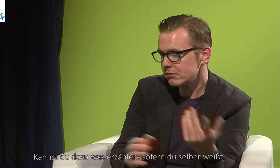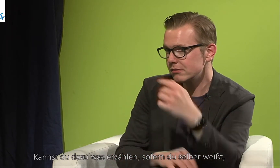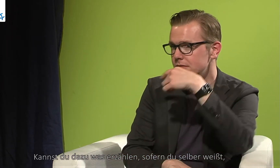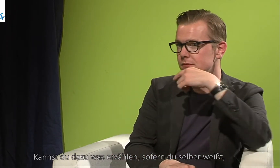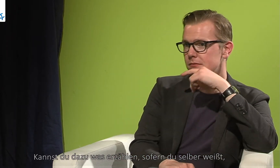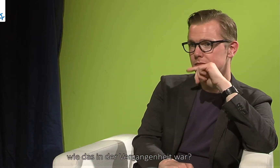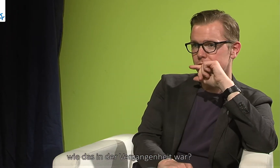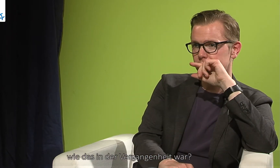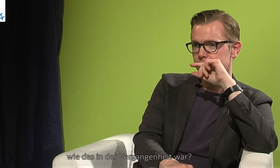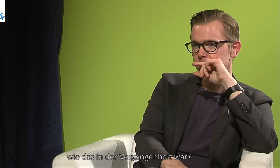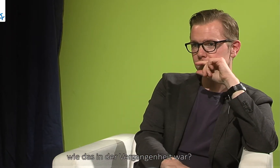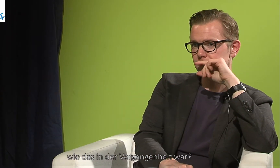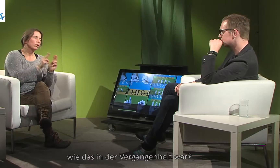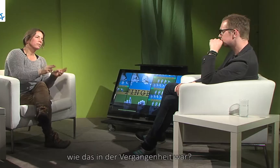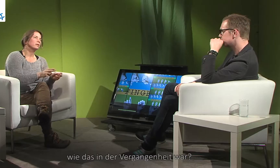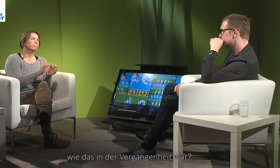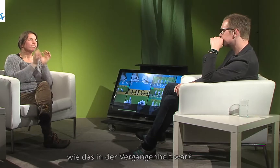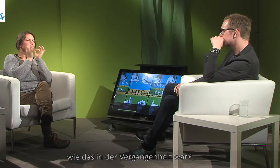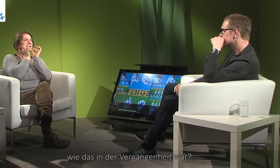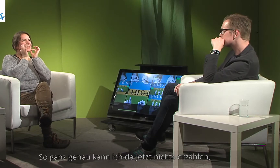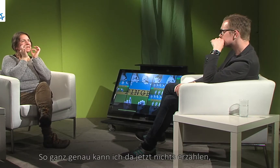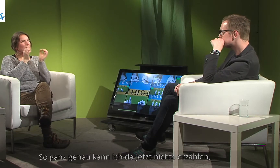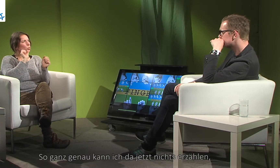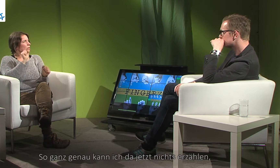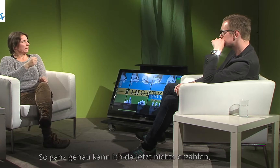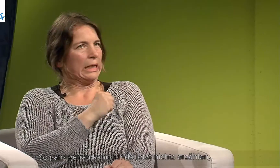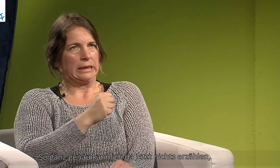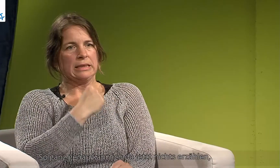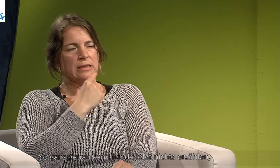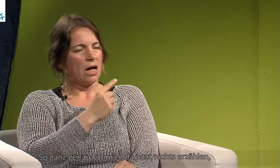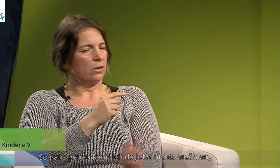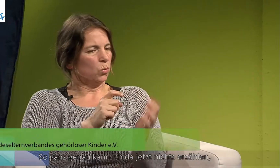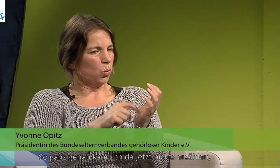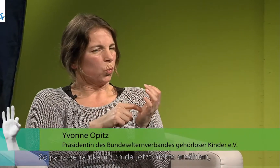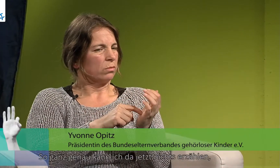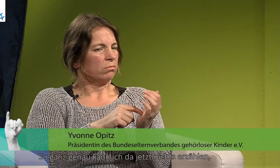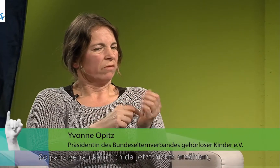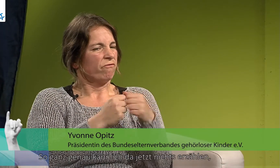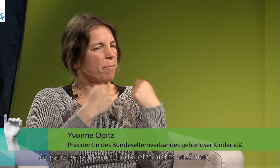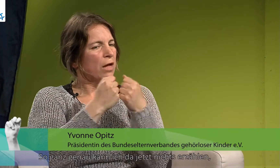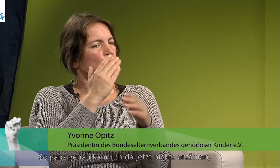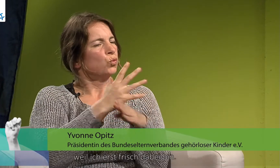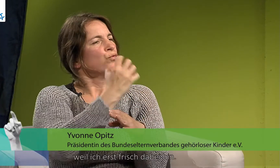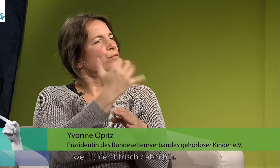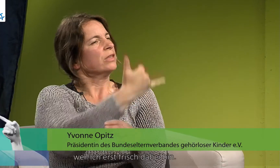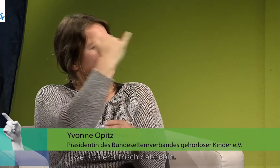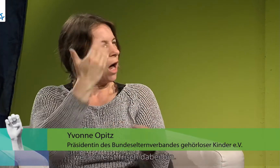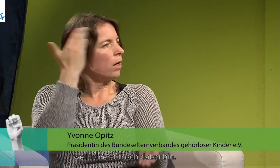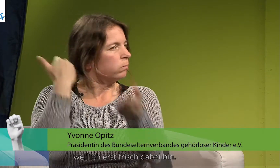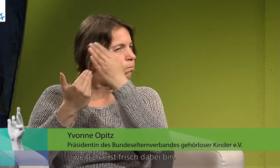selber weißt, wie das in der Vergangenheit war? Also so ganz genau kann ich da jetzt nichts erzählen, weil ich ja